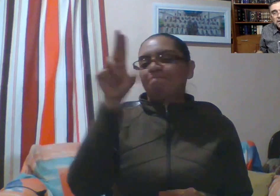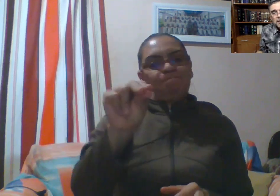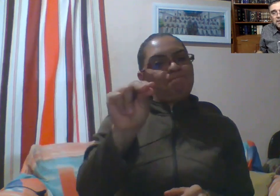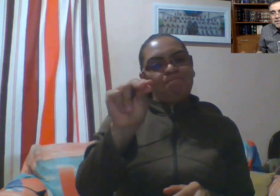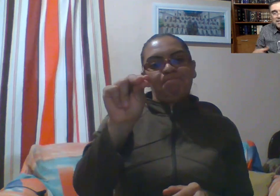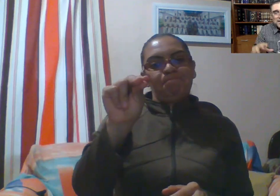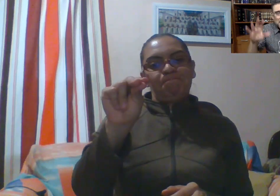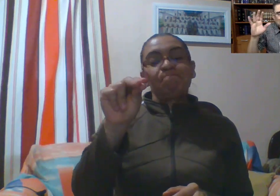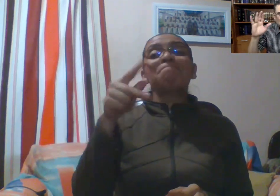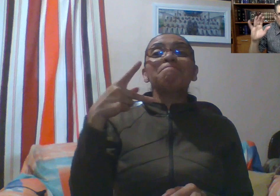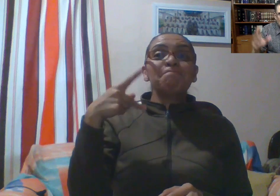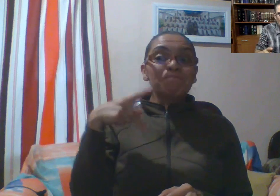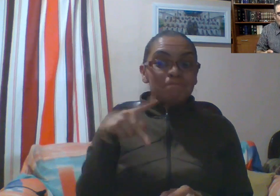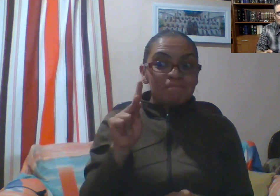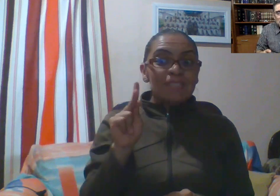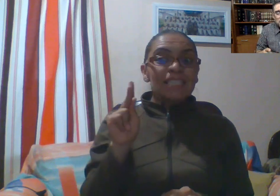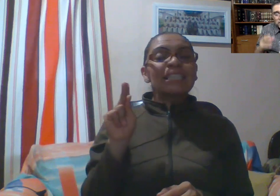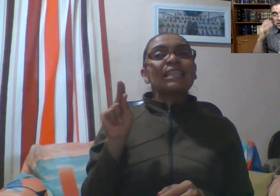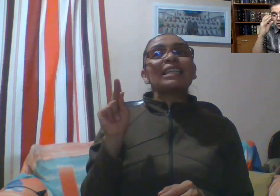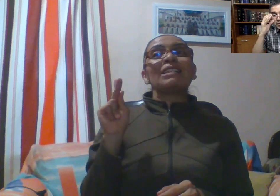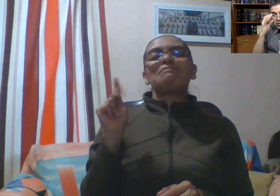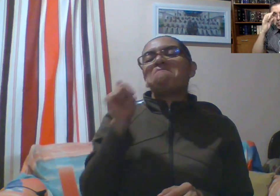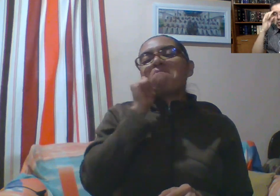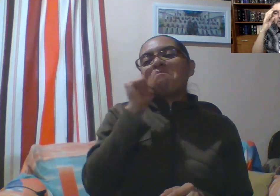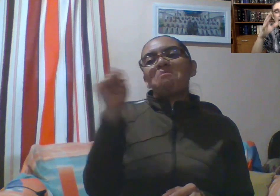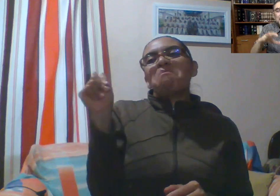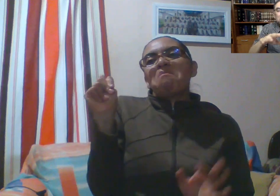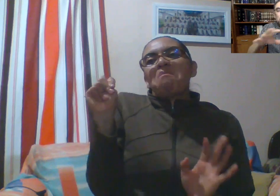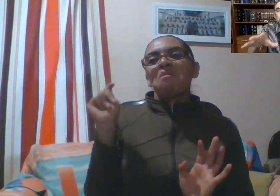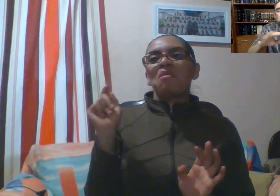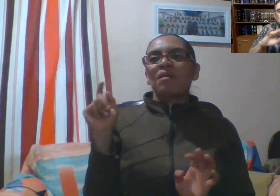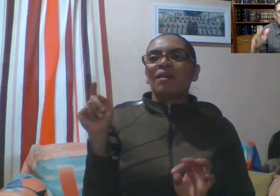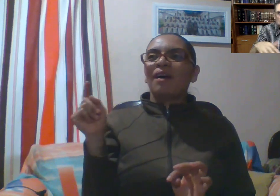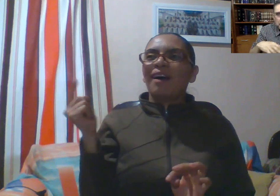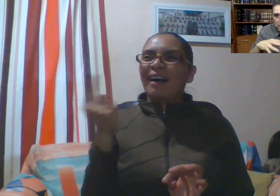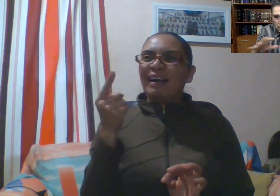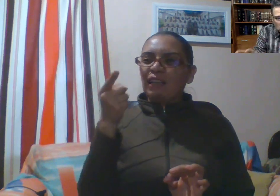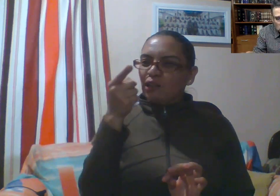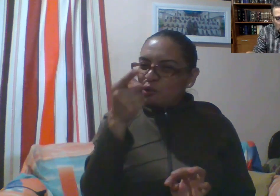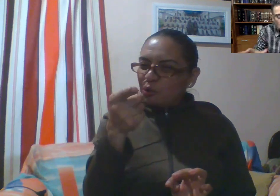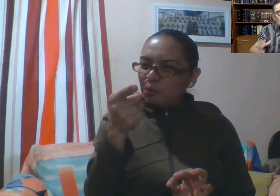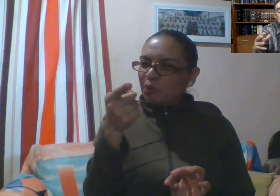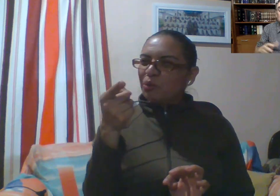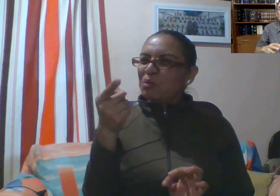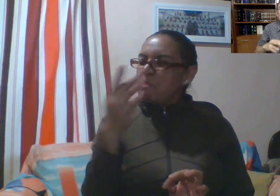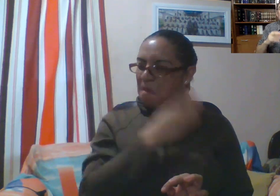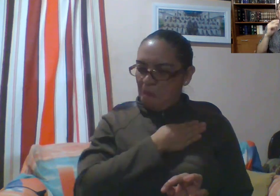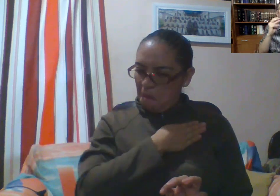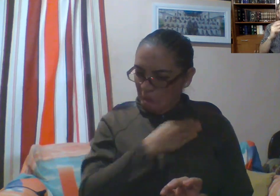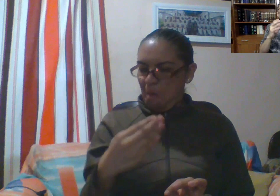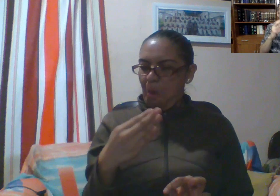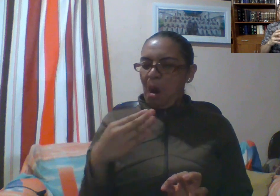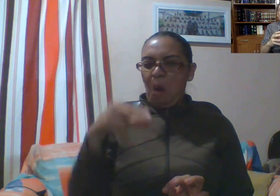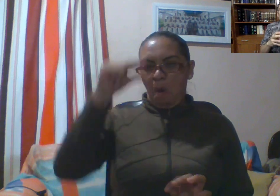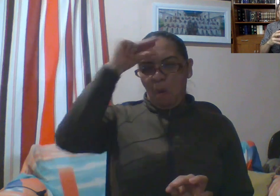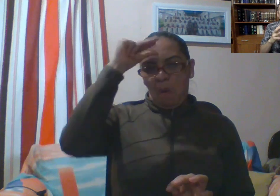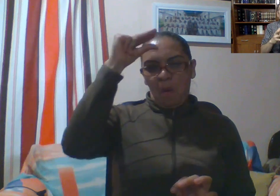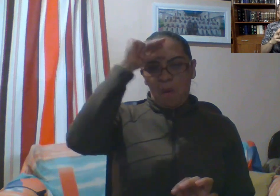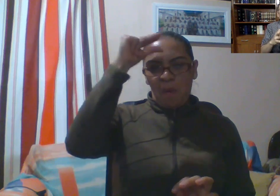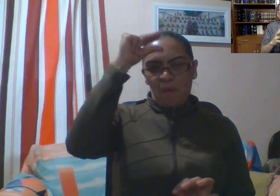Y se dice acá una frase, un dicho, que no importa qué tan bueno seas para hacer una cosa, no importa qué tan erudito seas, no importa qué